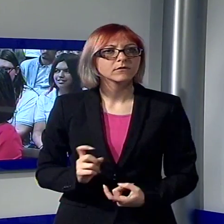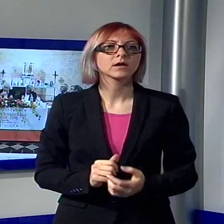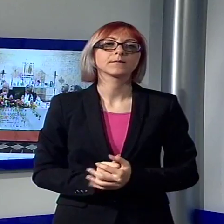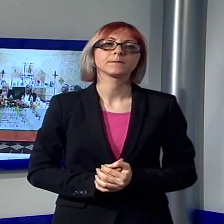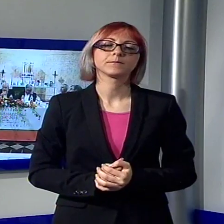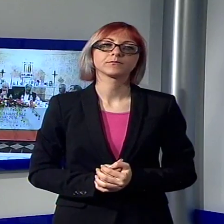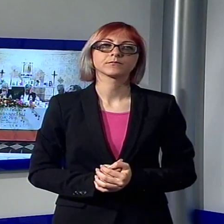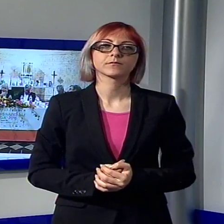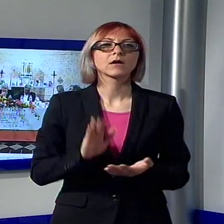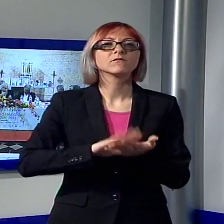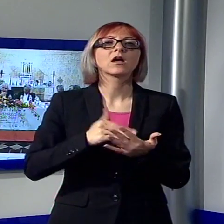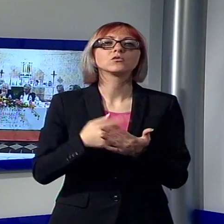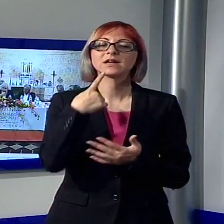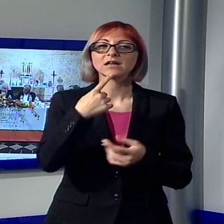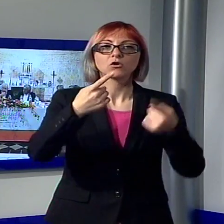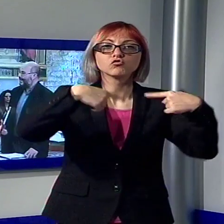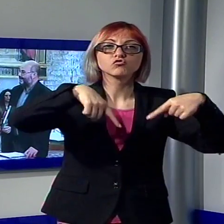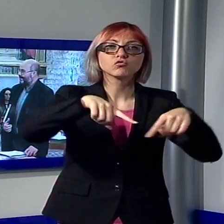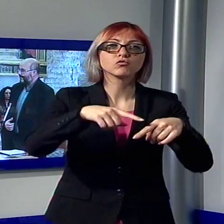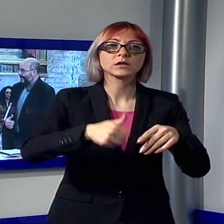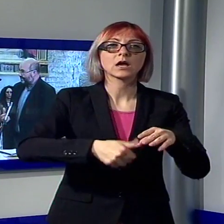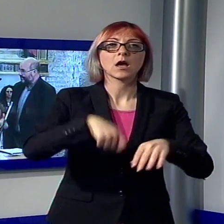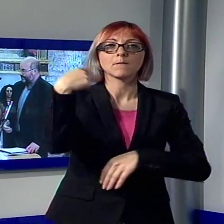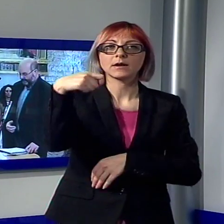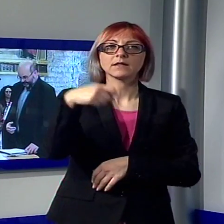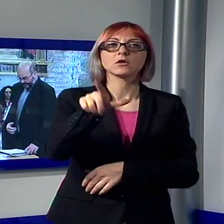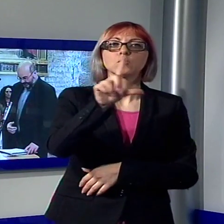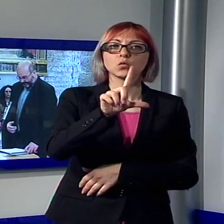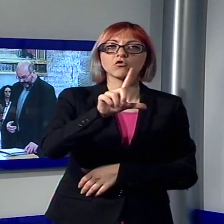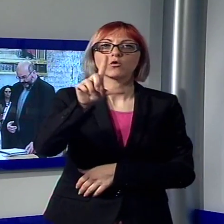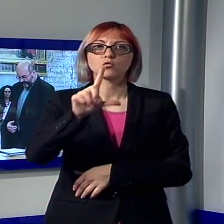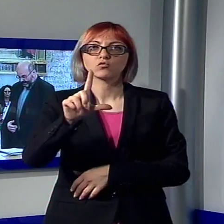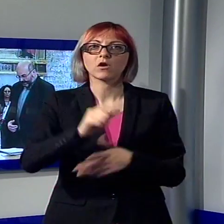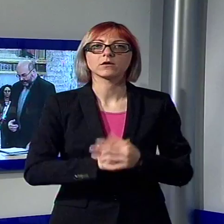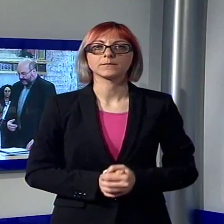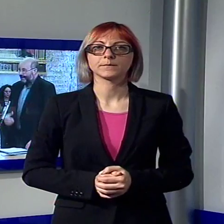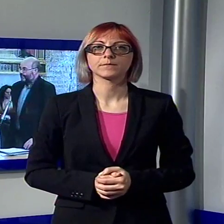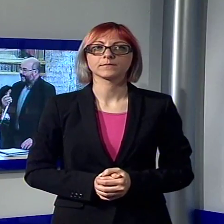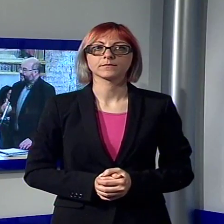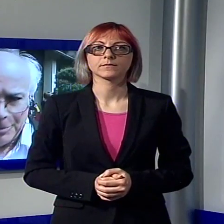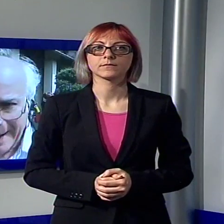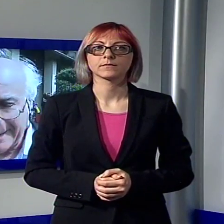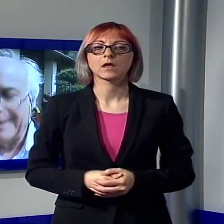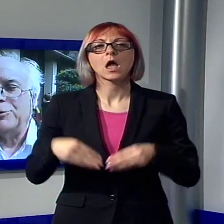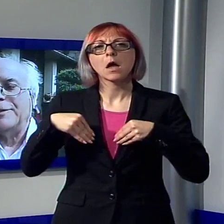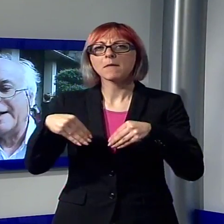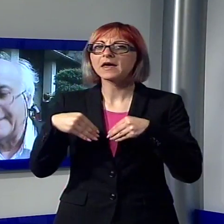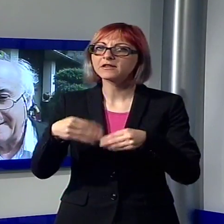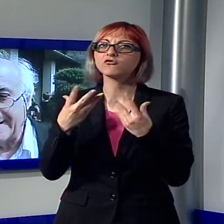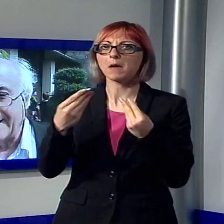dal professor Luciano Luciani. Una buona cosa, una bella cosa, con tanti partecipanti provenienti da